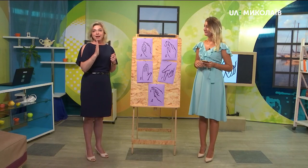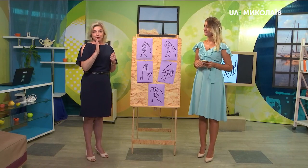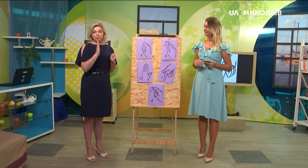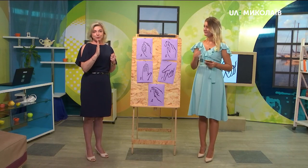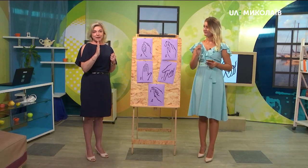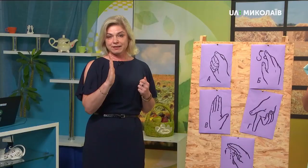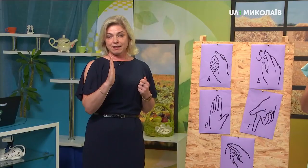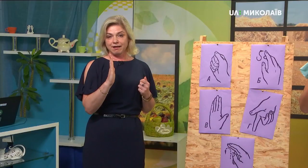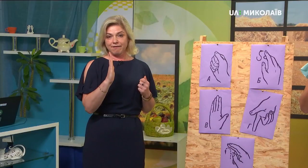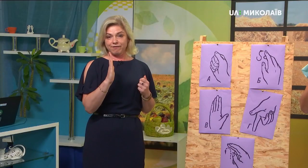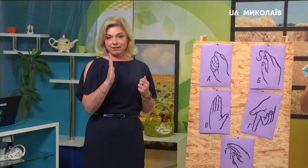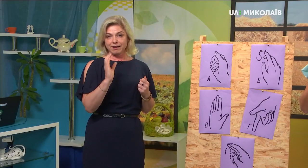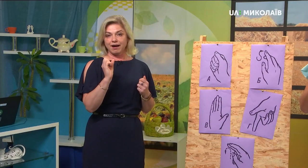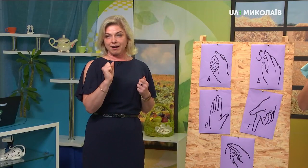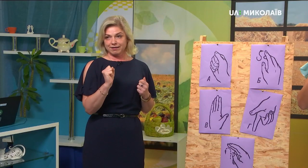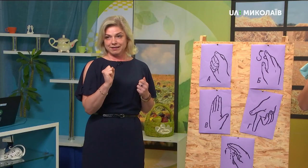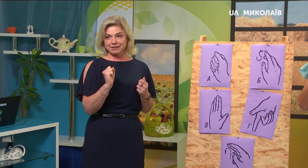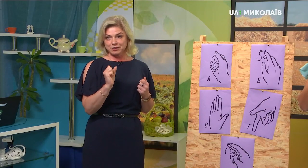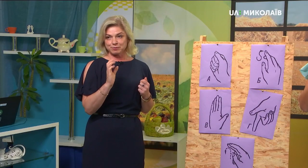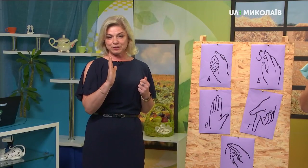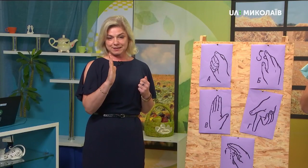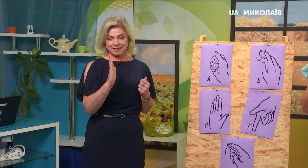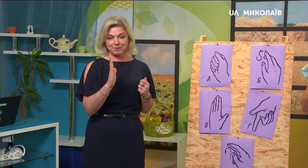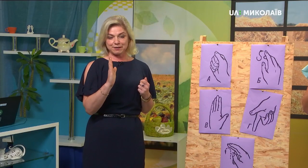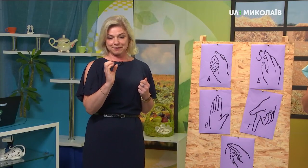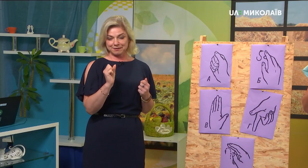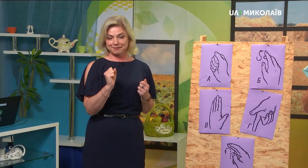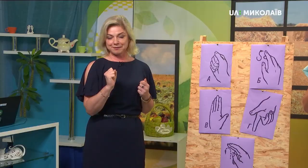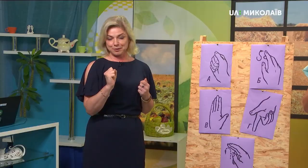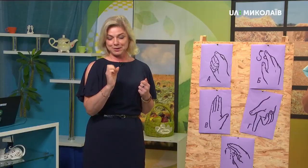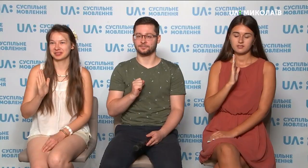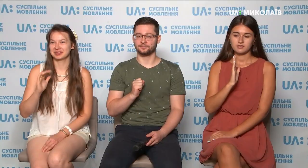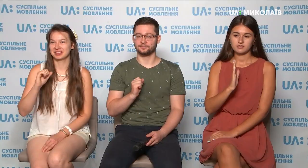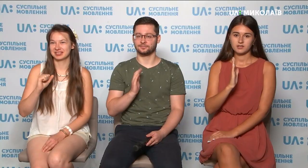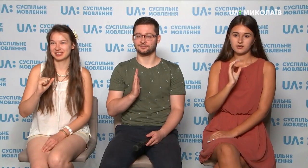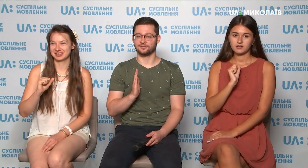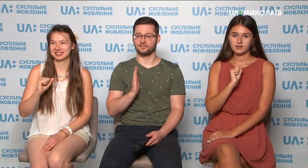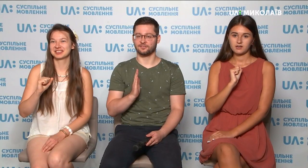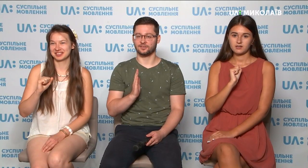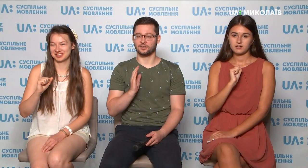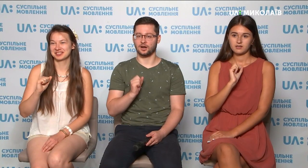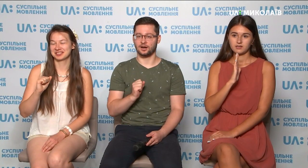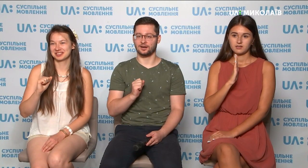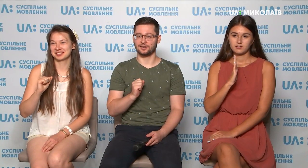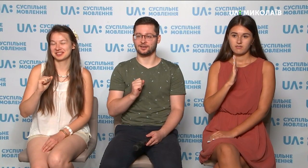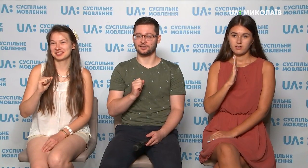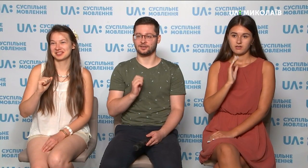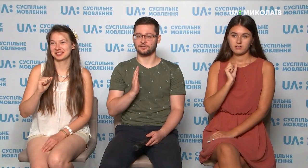«Ва», літера «В», «А». І начебто так самі руки складаються, так, долонньою обов'язково промовляти, так. І